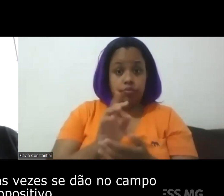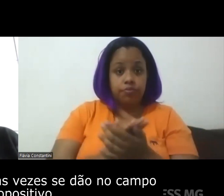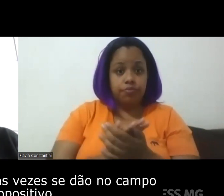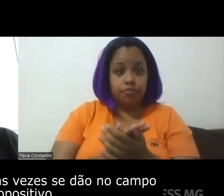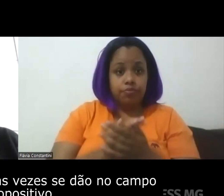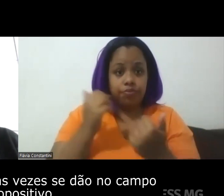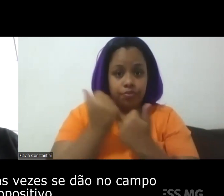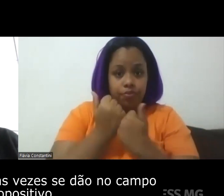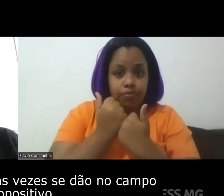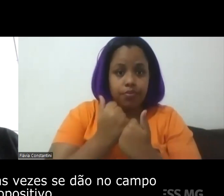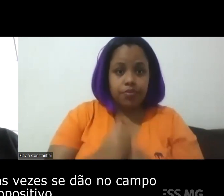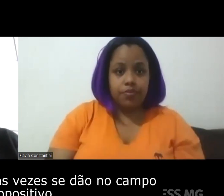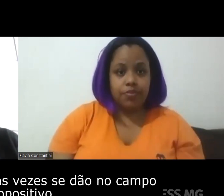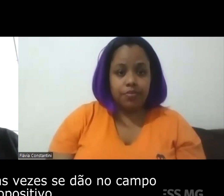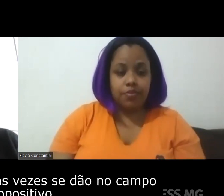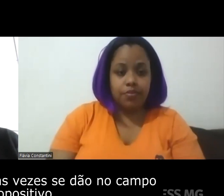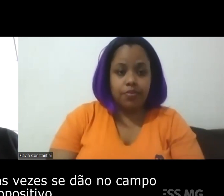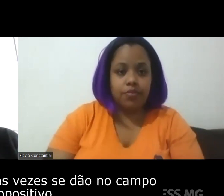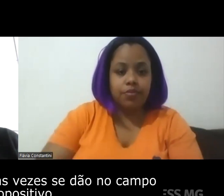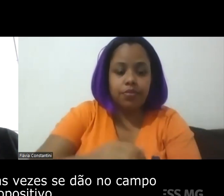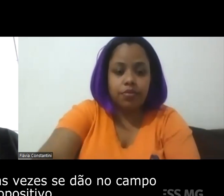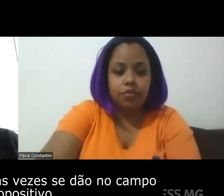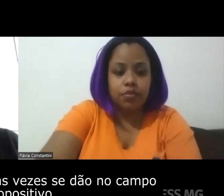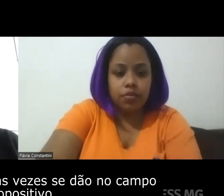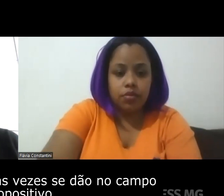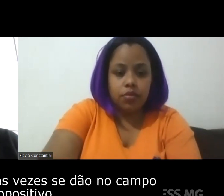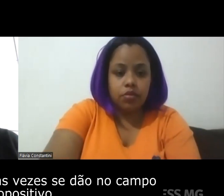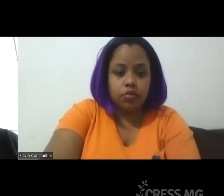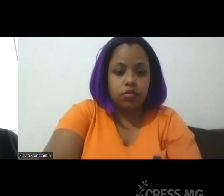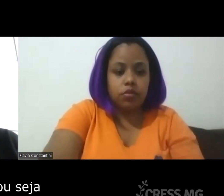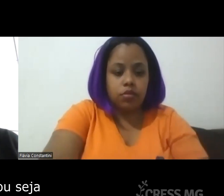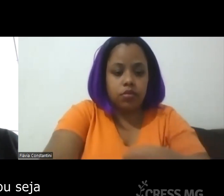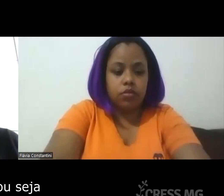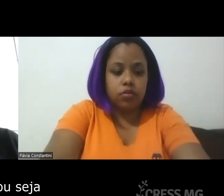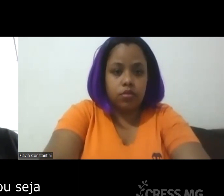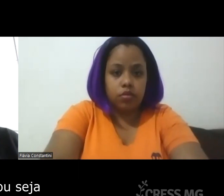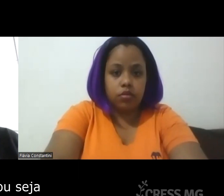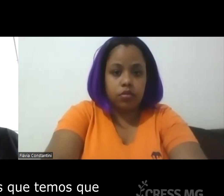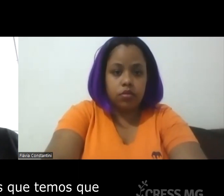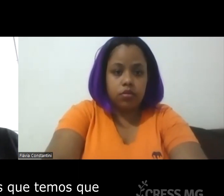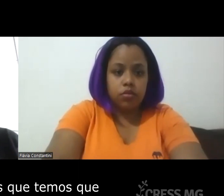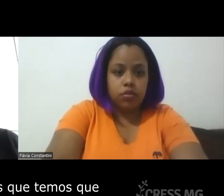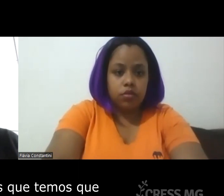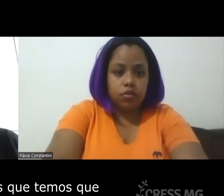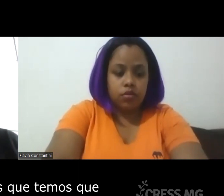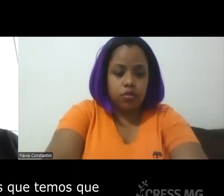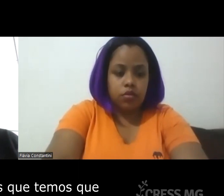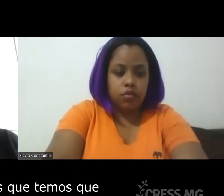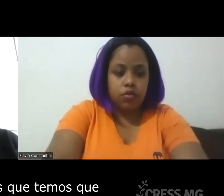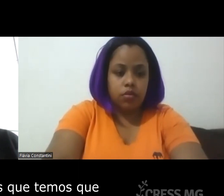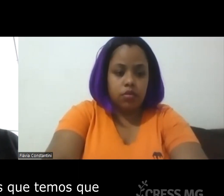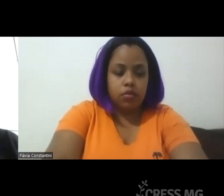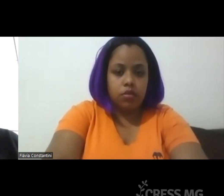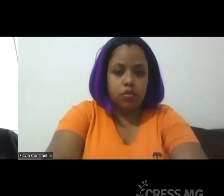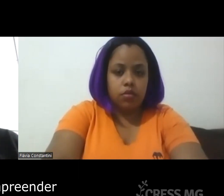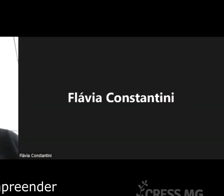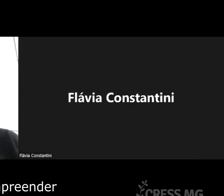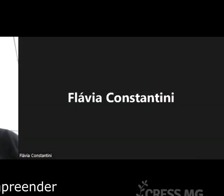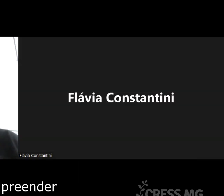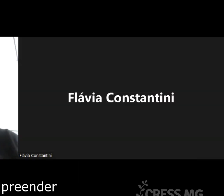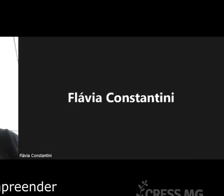das nossas tarefas às vezes se dão no campo propositivo ou seja somos nós que temos que